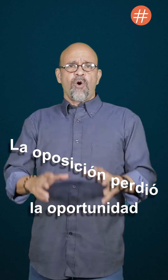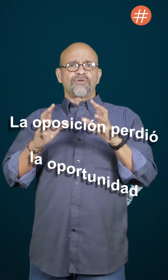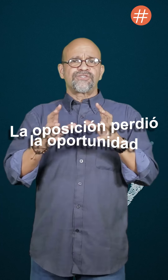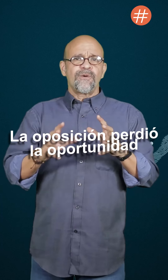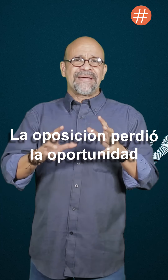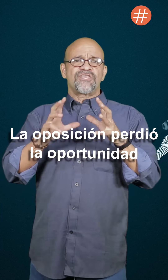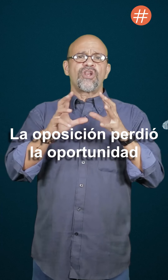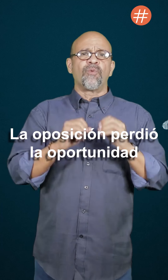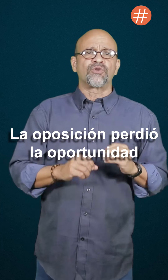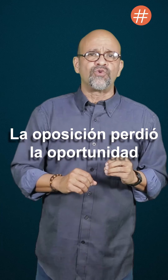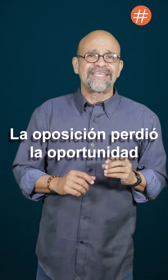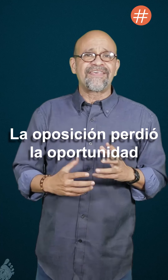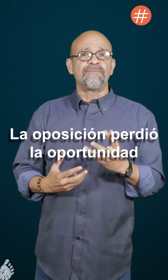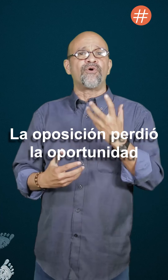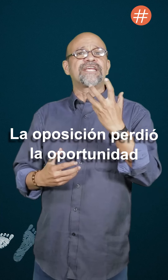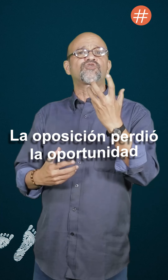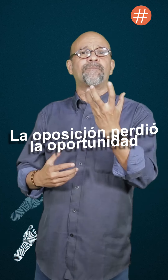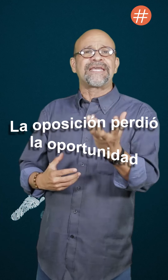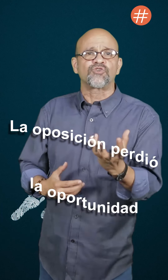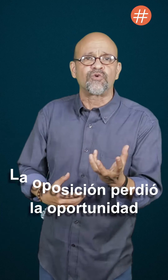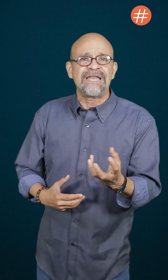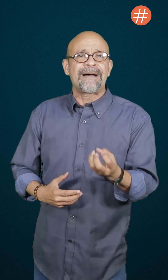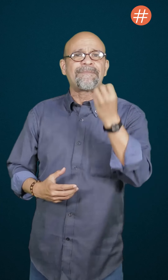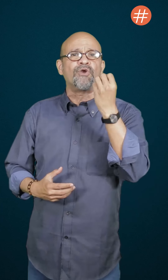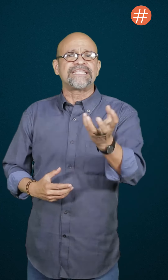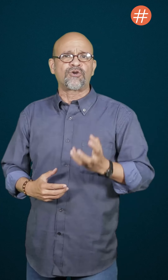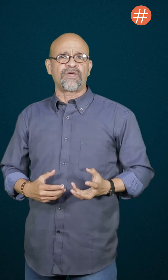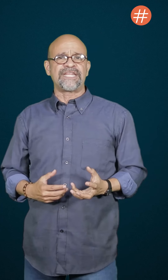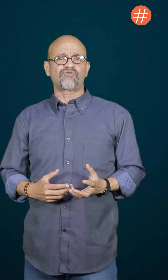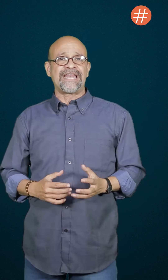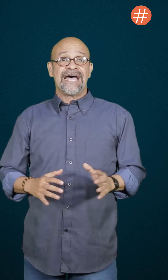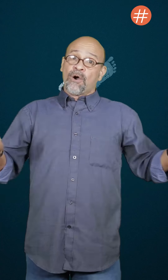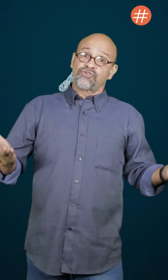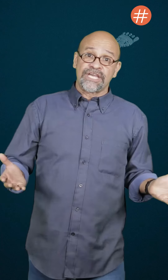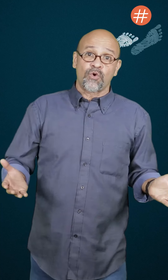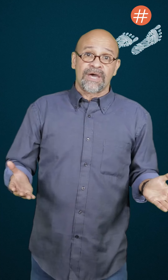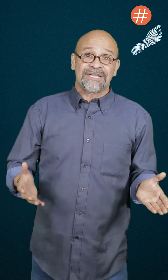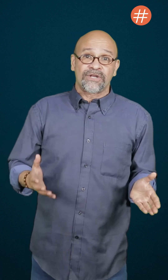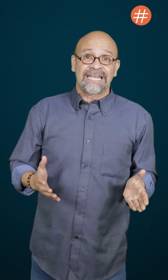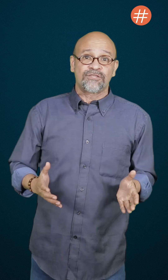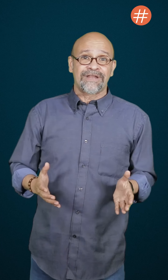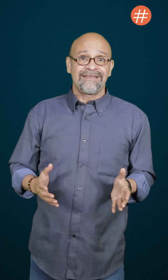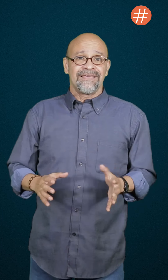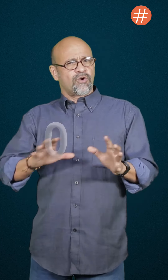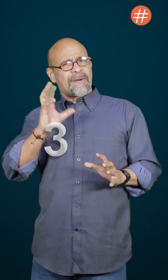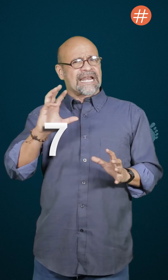La oposición perdió la oportunidad de imponer su peso sobre el mapa político de Venezuela aún siendo una mayoría electoral que agrupa